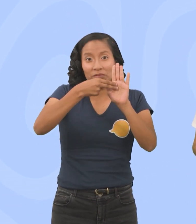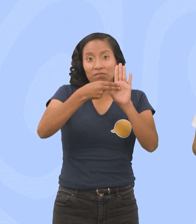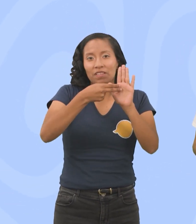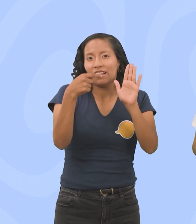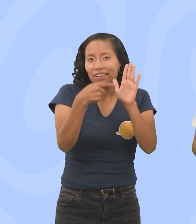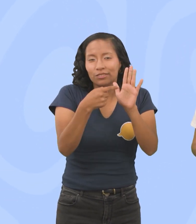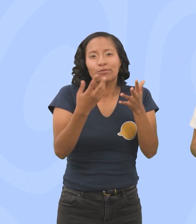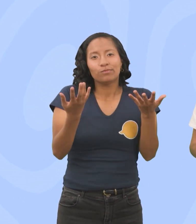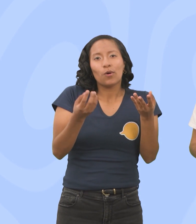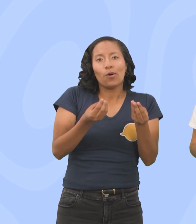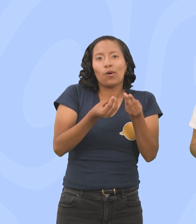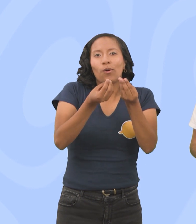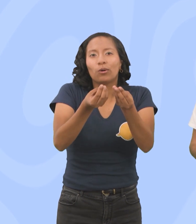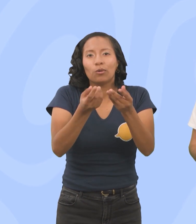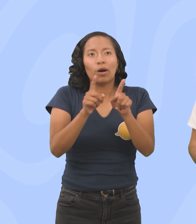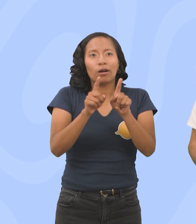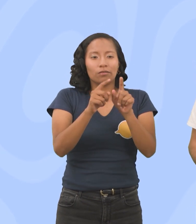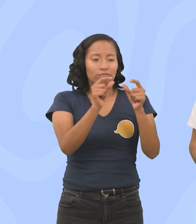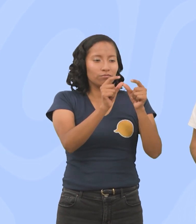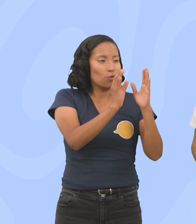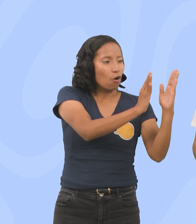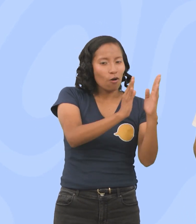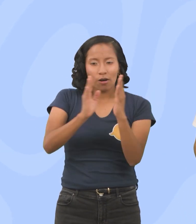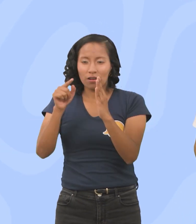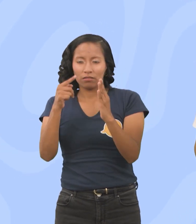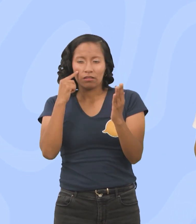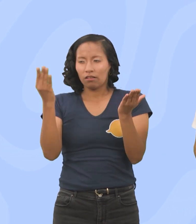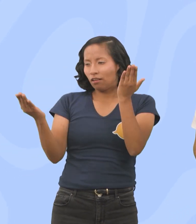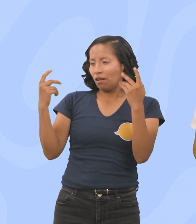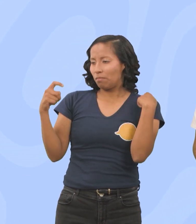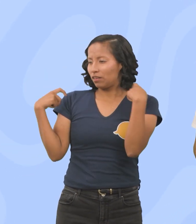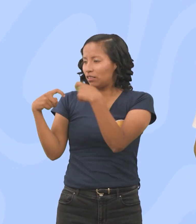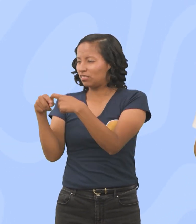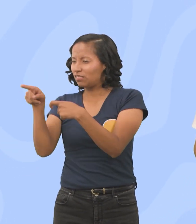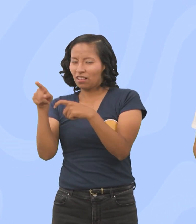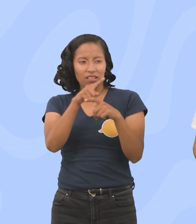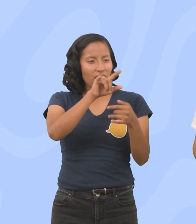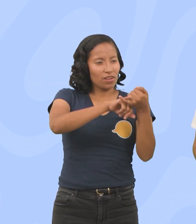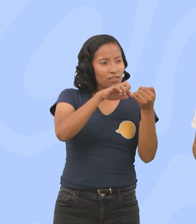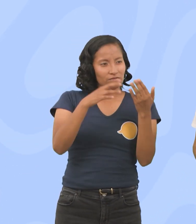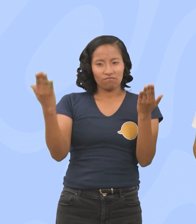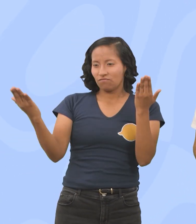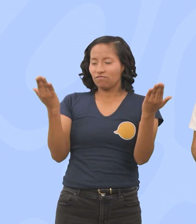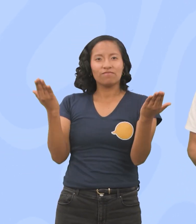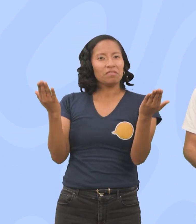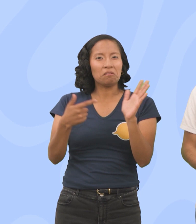Usando las glosas, vamos a poder ver el orden en que se hacen las señas Y también compararla con el